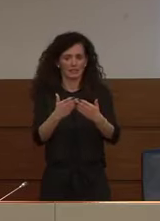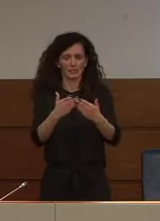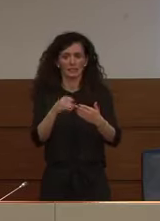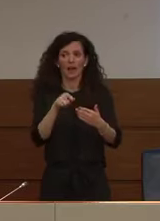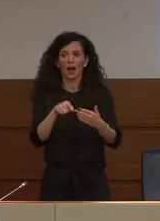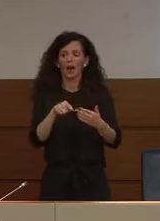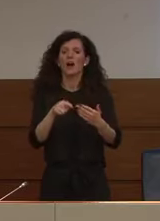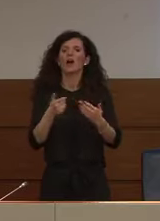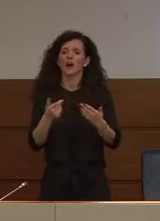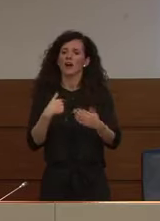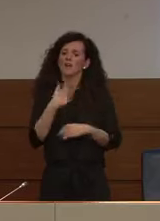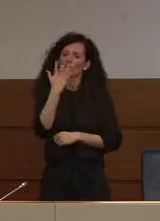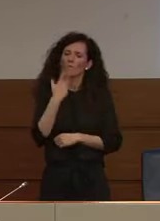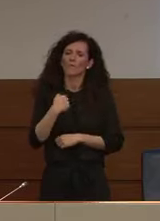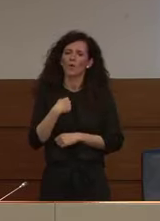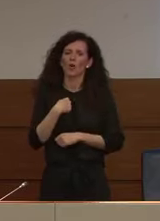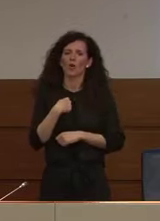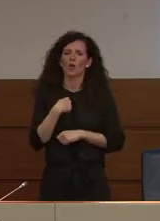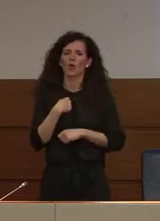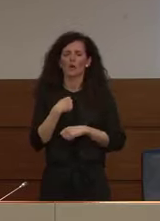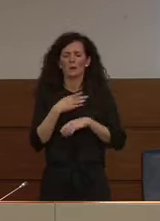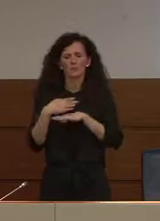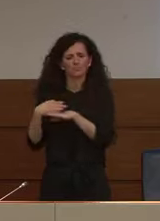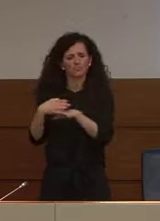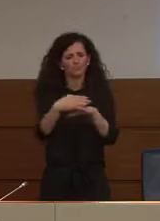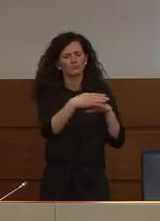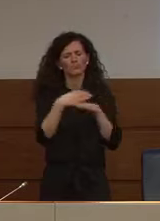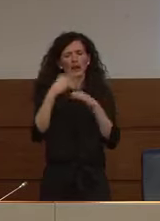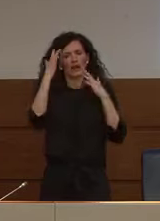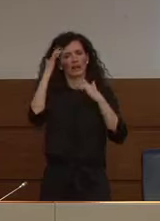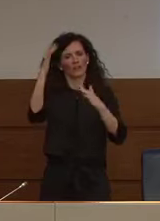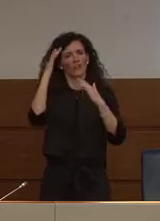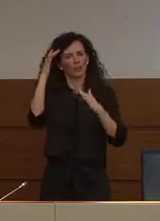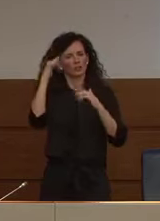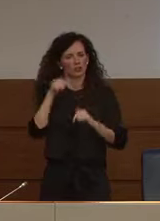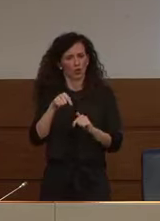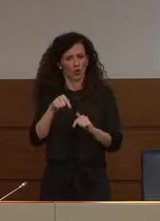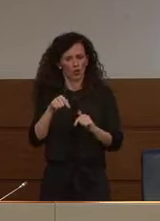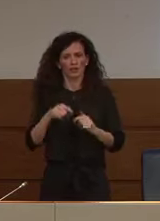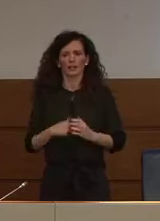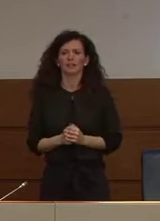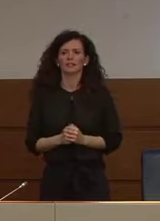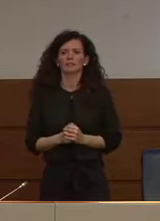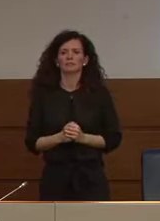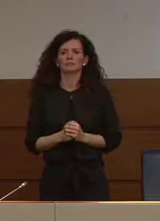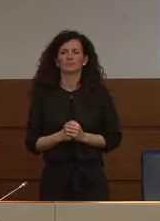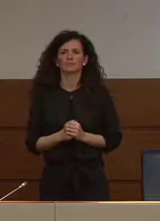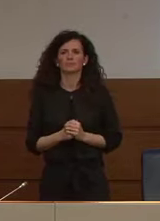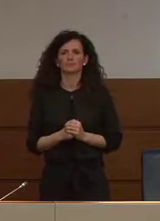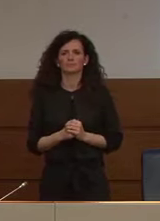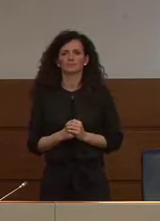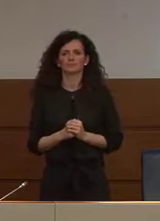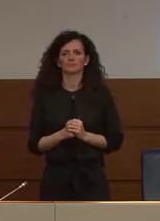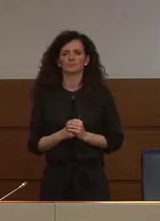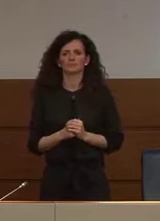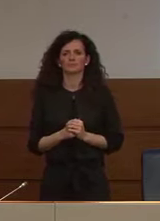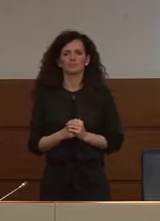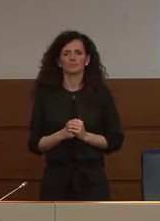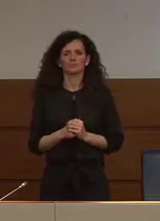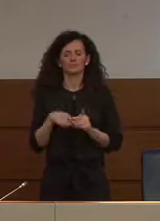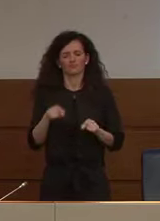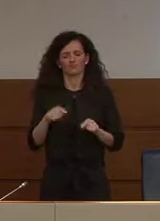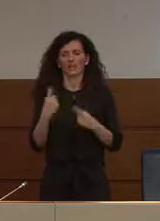condividere con voi cinque riflessioni che sono nell'ordine. Questa è una situazione